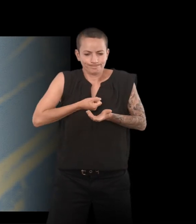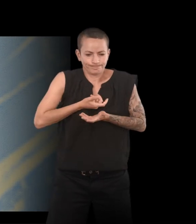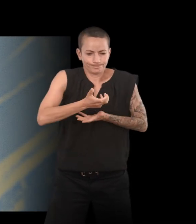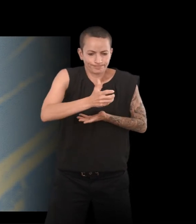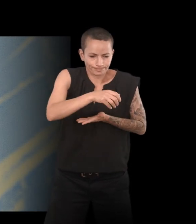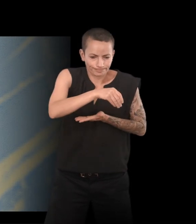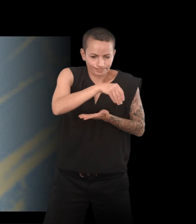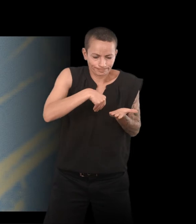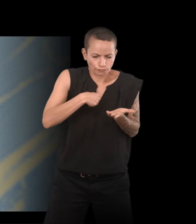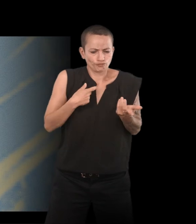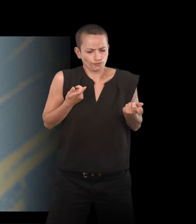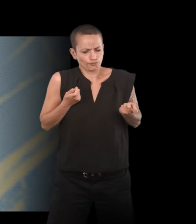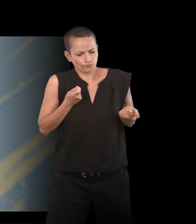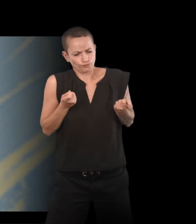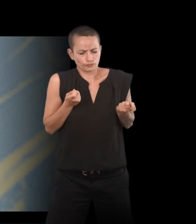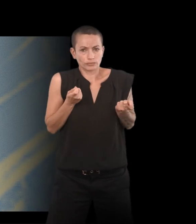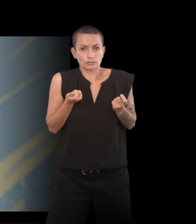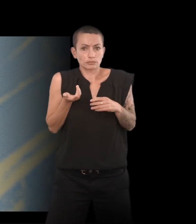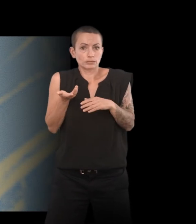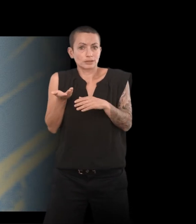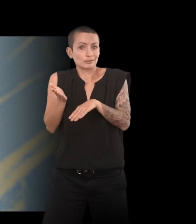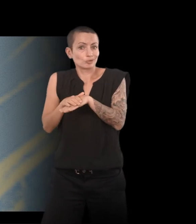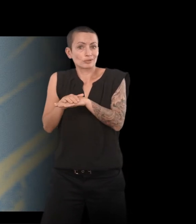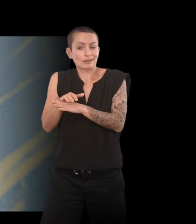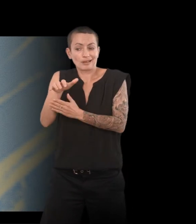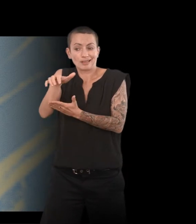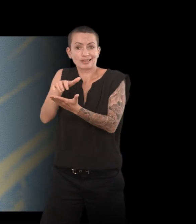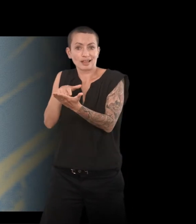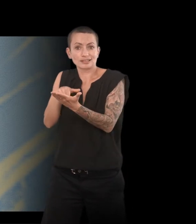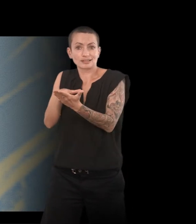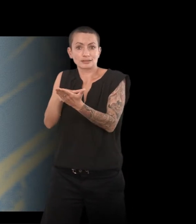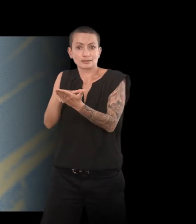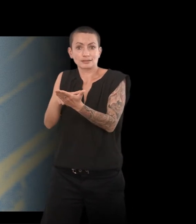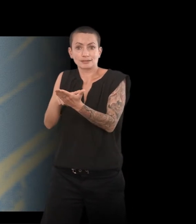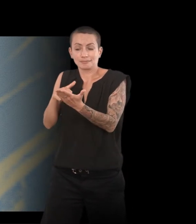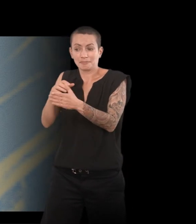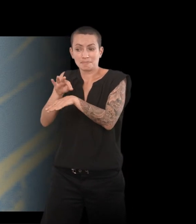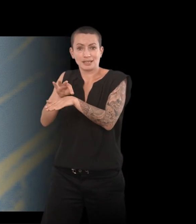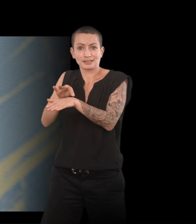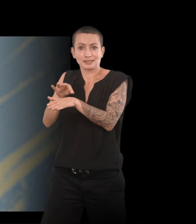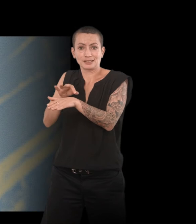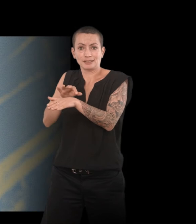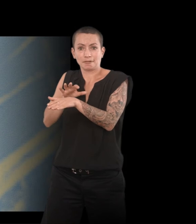texte, et en même temps un texte qui finit par être rattrapé par l'expérience elle-même. Et vous l'avez très bien dit, Camille,